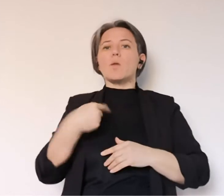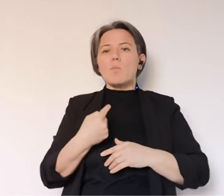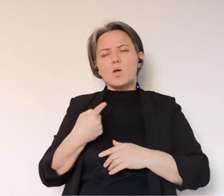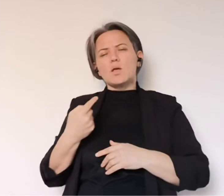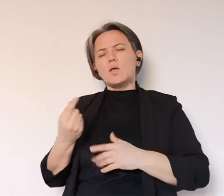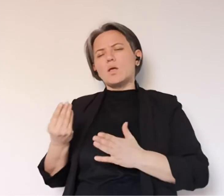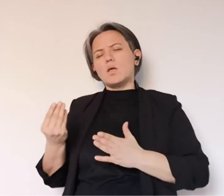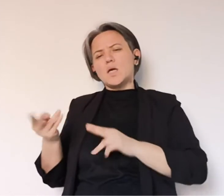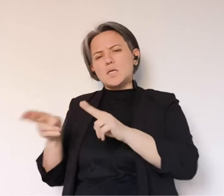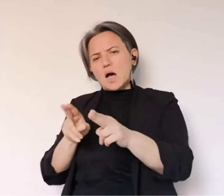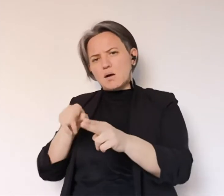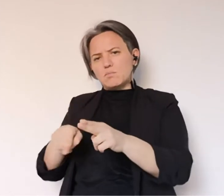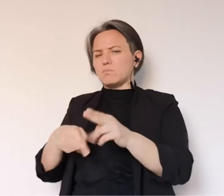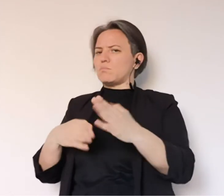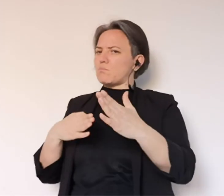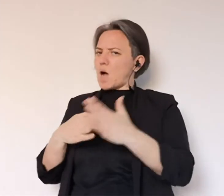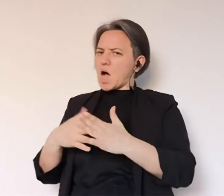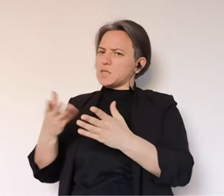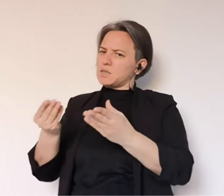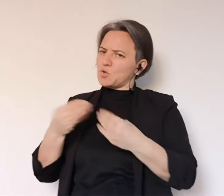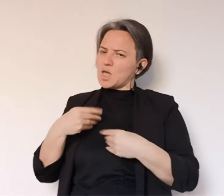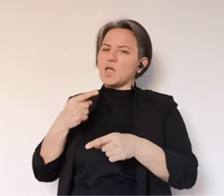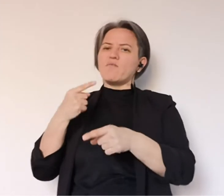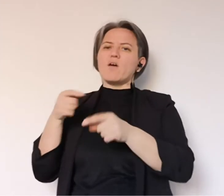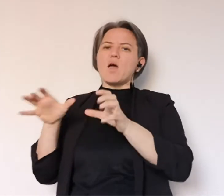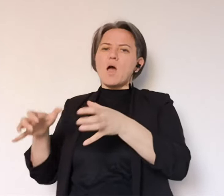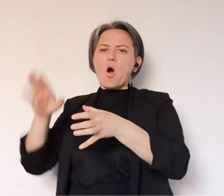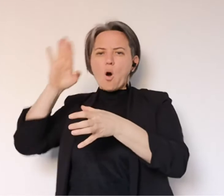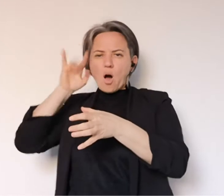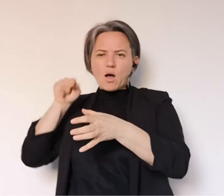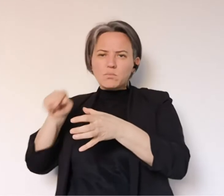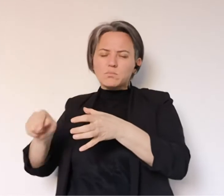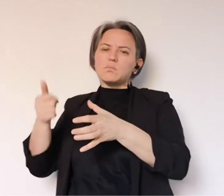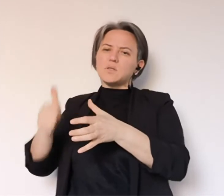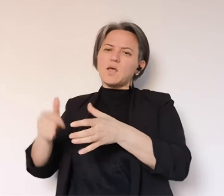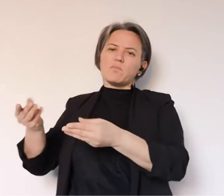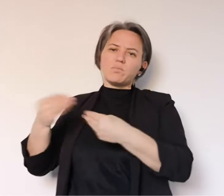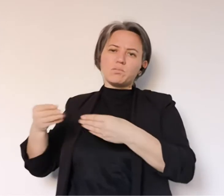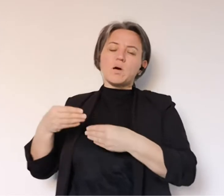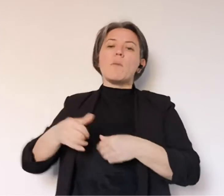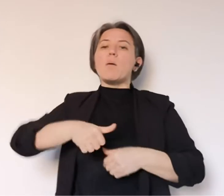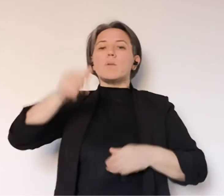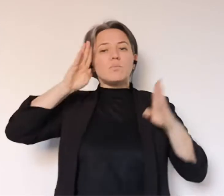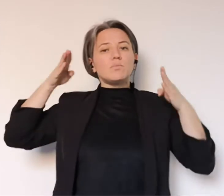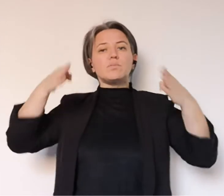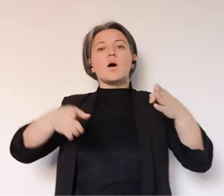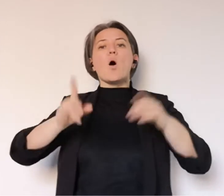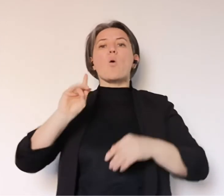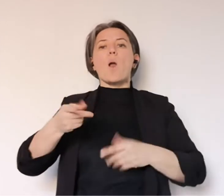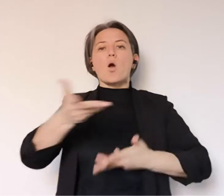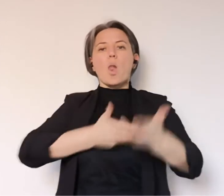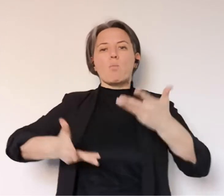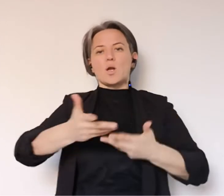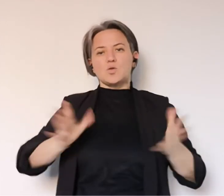noi di rispondere a quelle solicitazioni. Poi dovremmo chiedere sempre il massimo alla sanità, forze dell'ordine, all'amministrazione, ognuno deve mettere